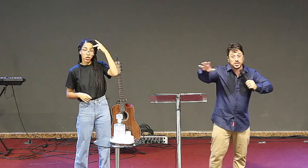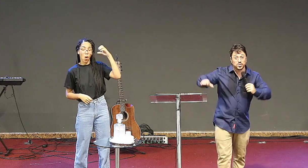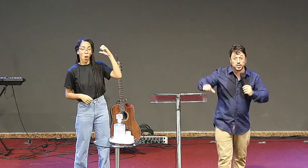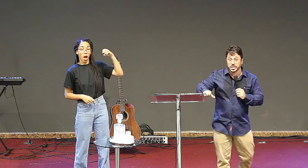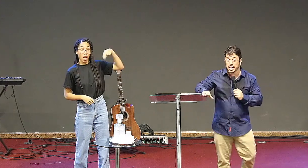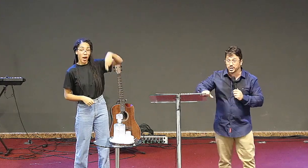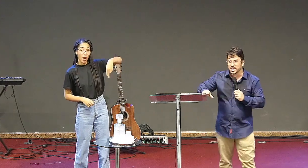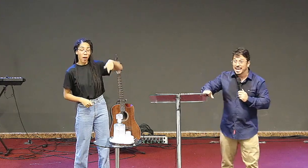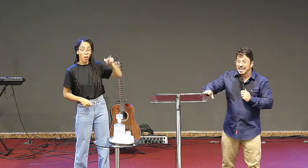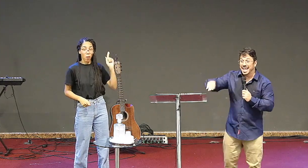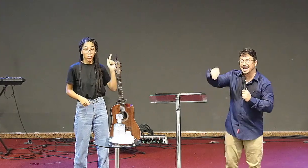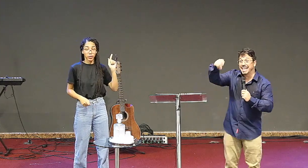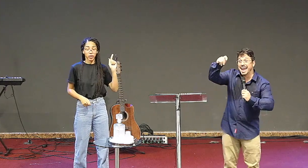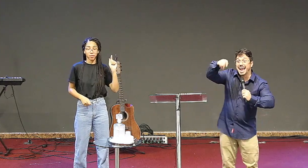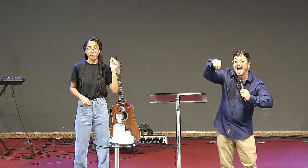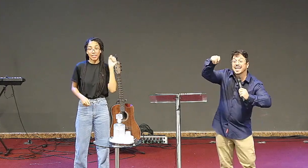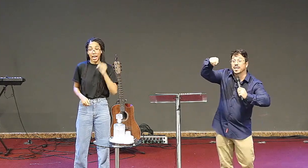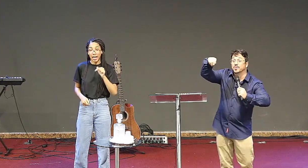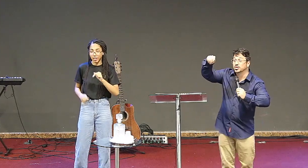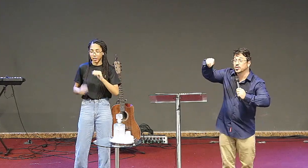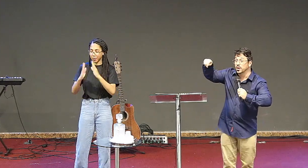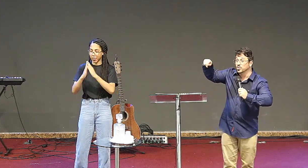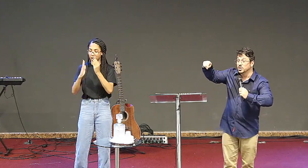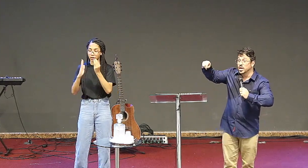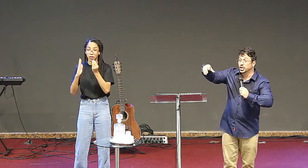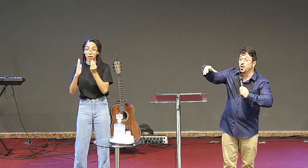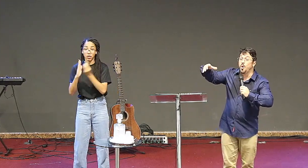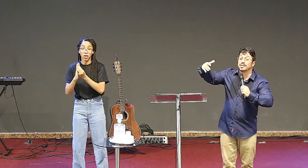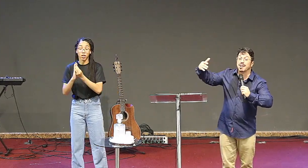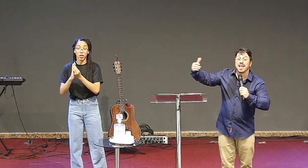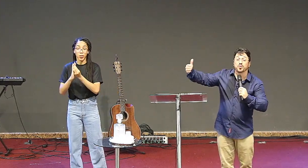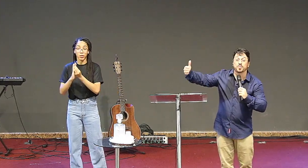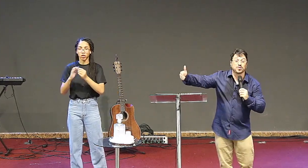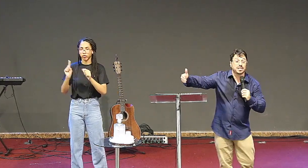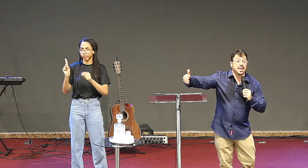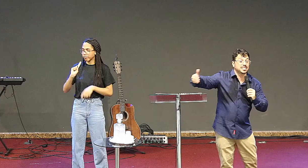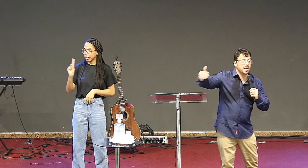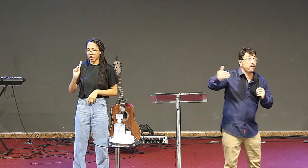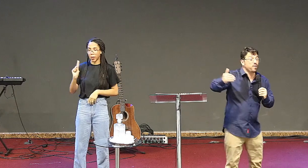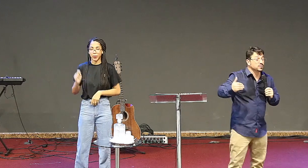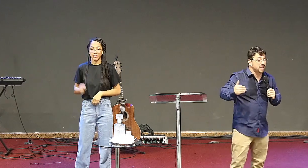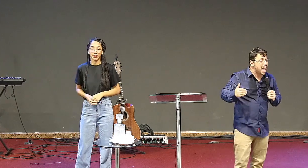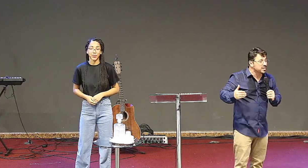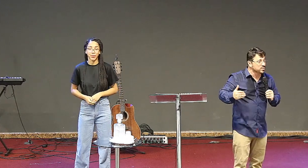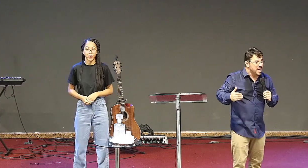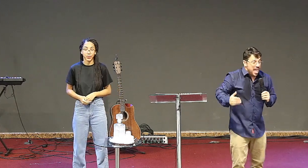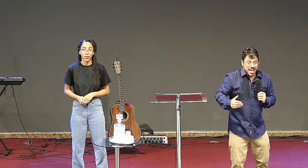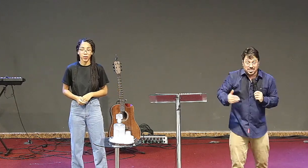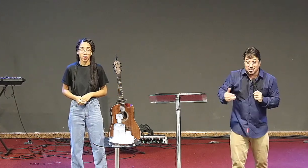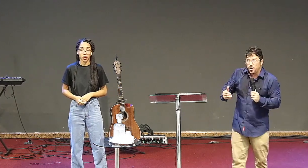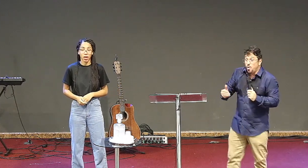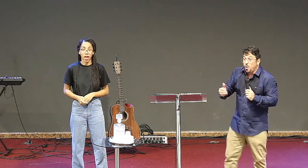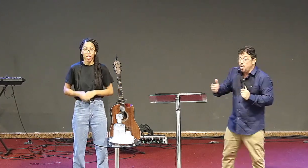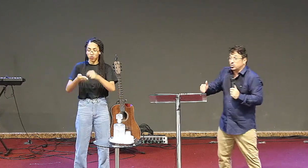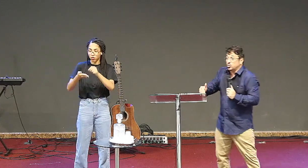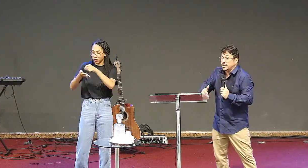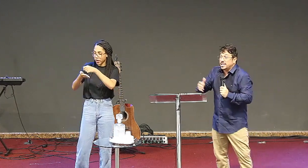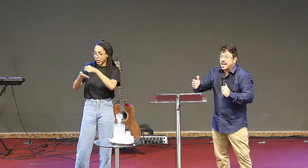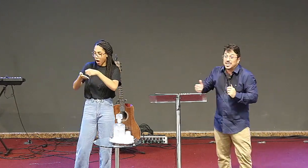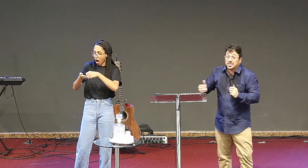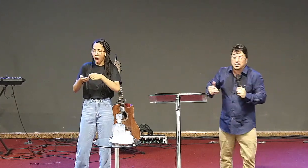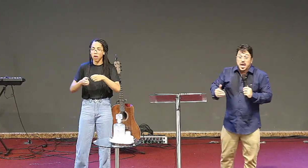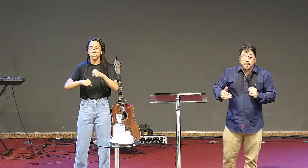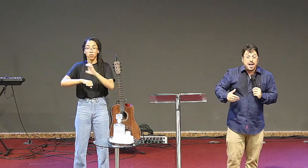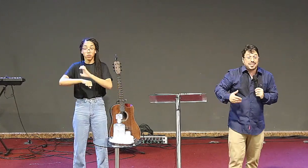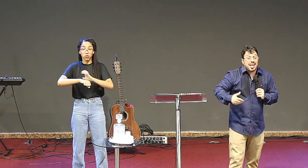de gestão de igreja tem até carta meus irmãos de contrato para você receber voluntários existem cursos em